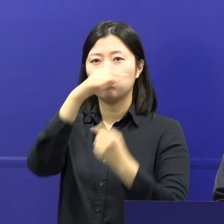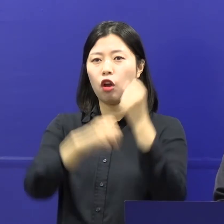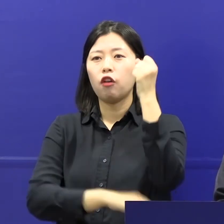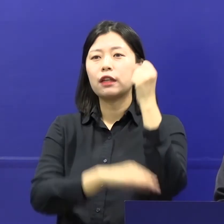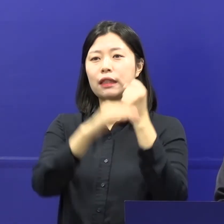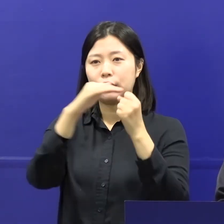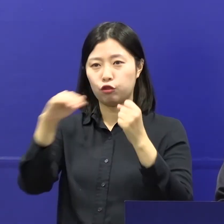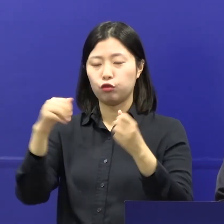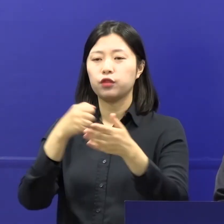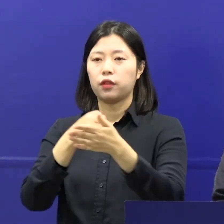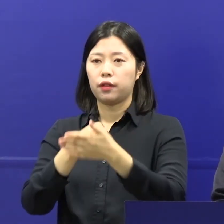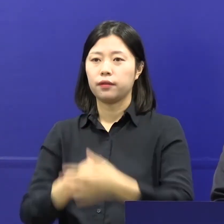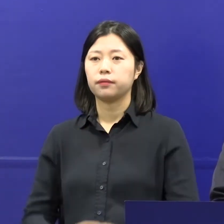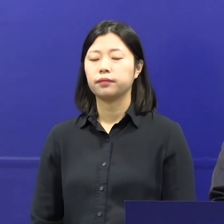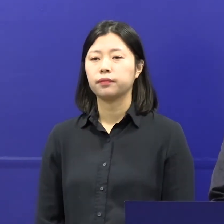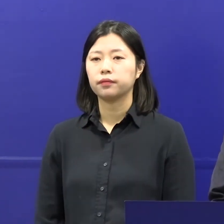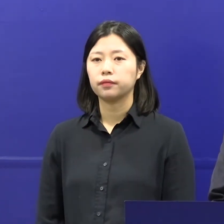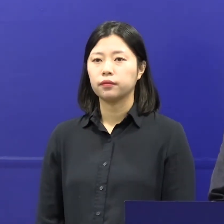마련하였습니다.